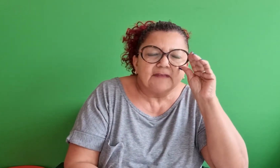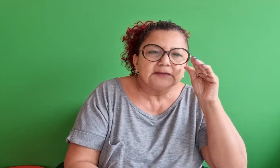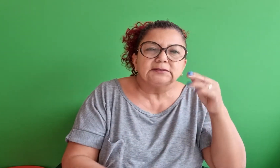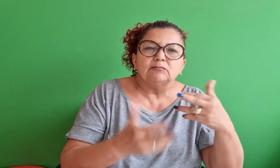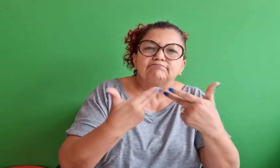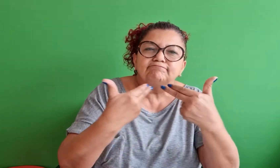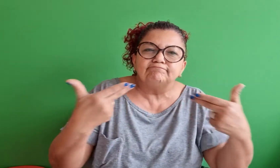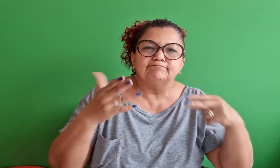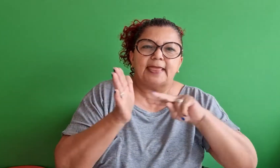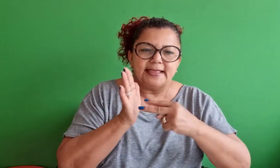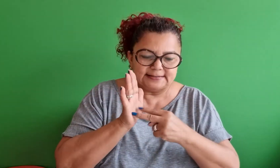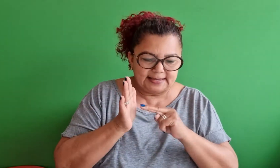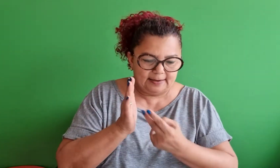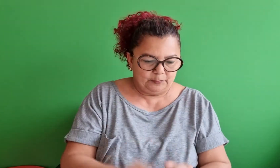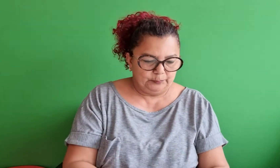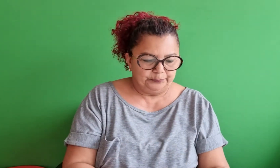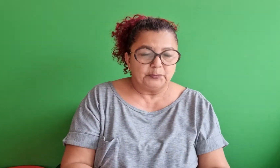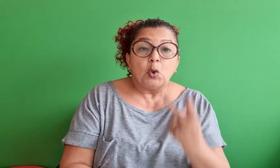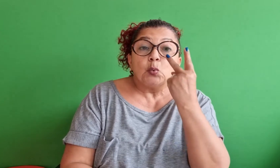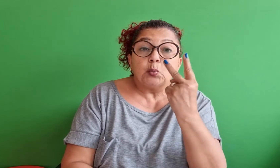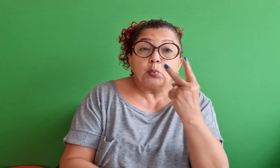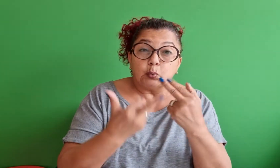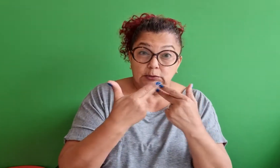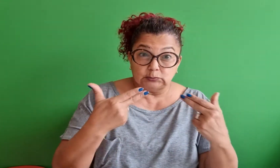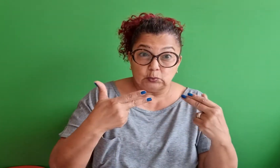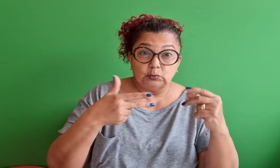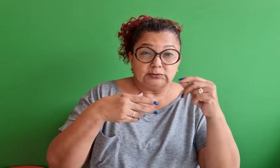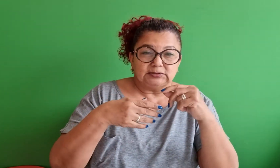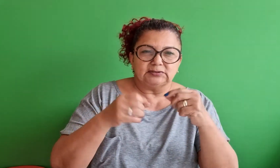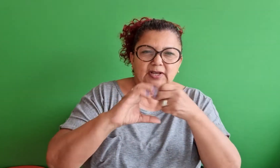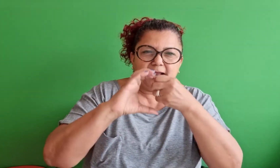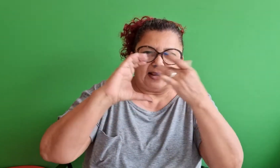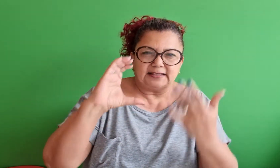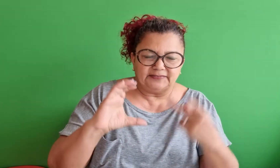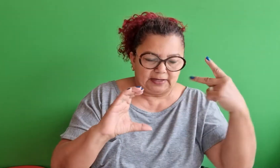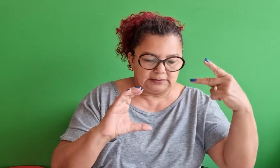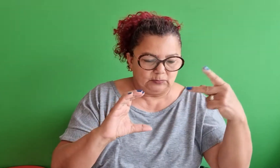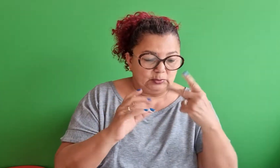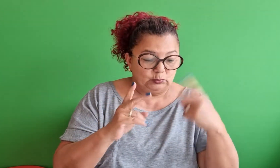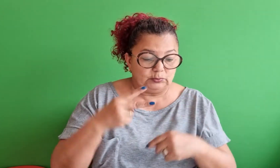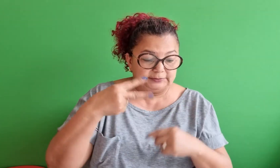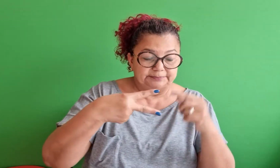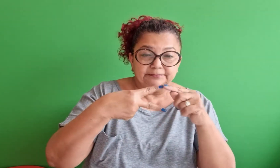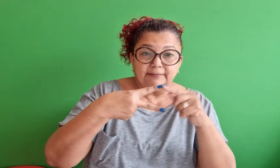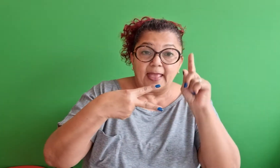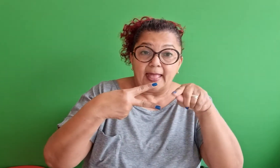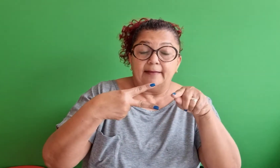observações, nos mostrando exemplos, duas classificações.